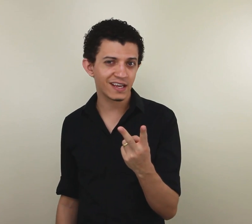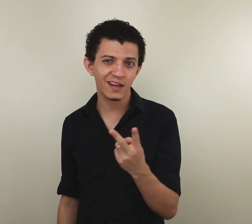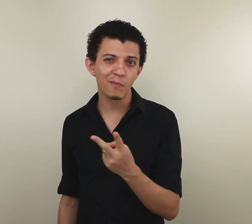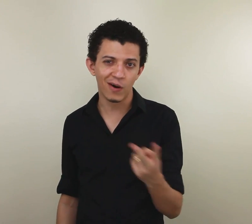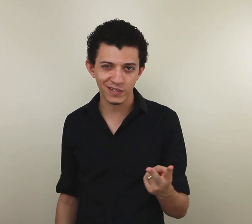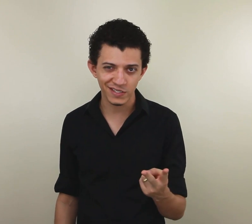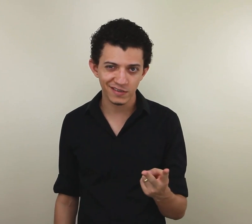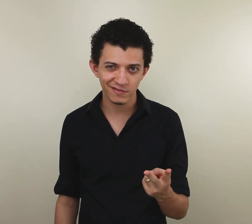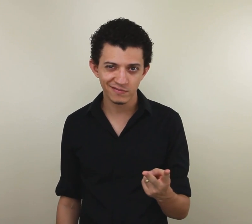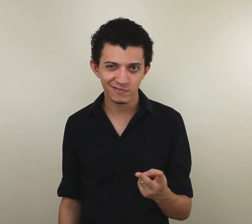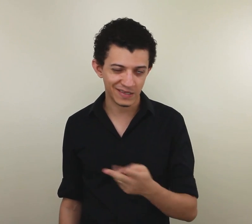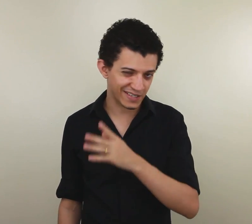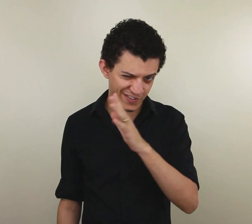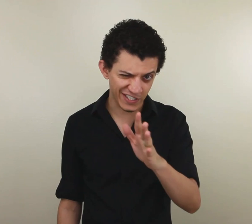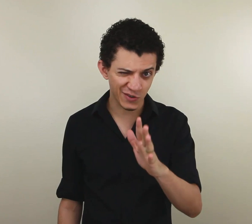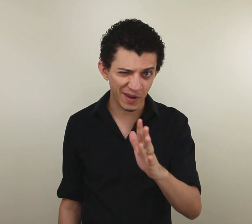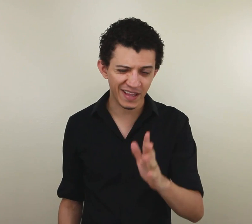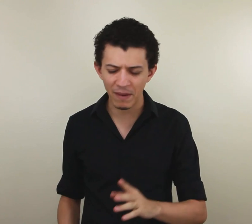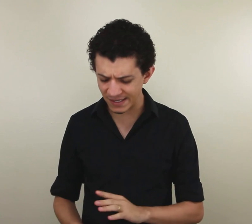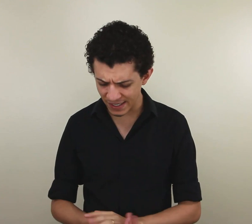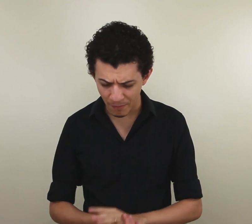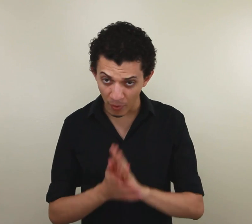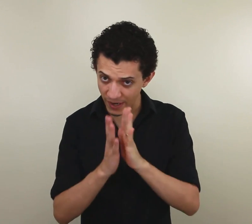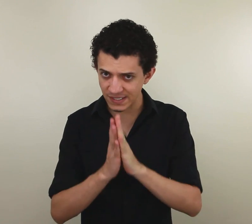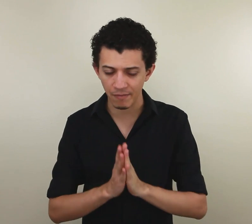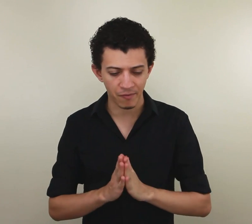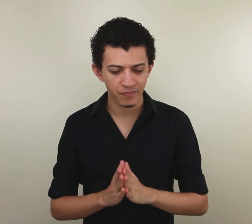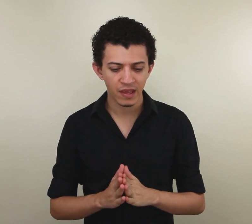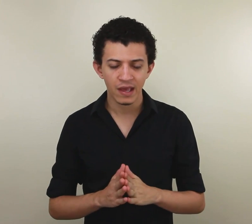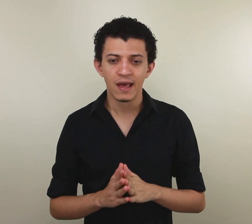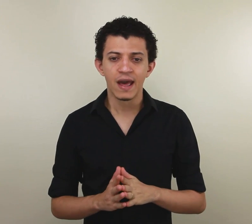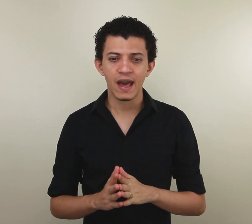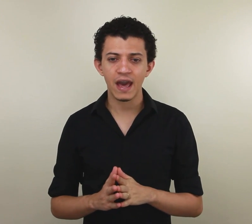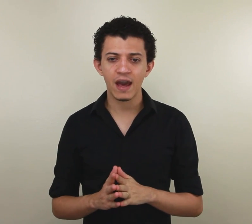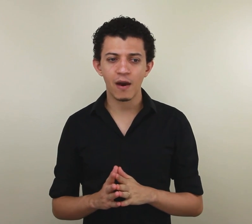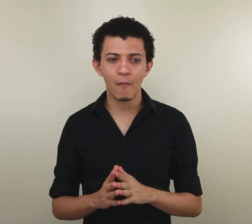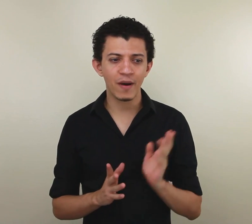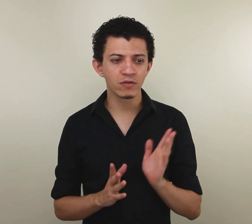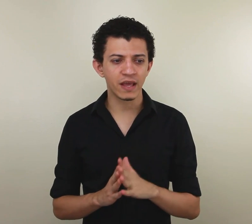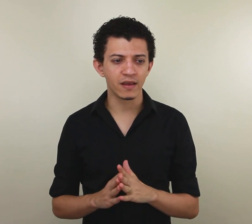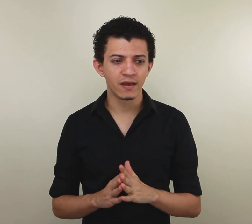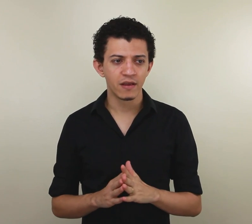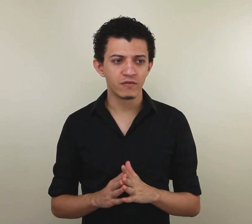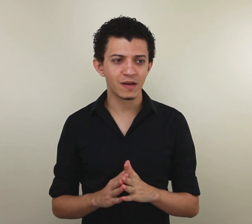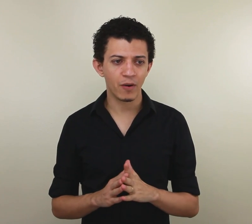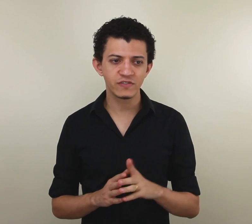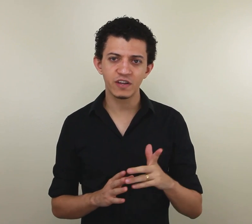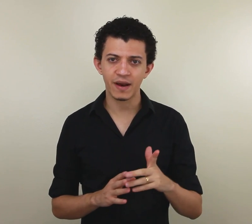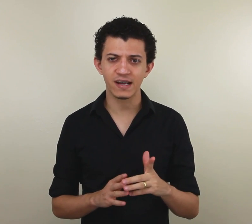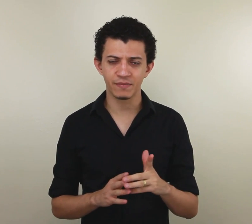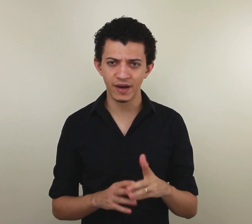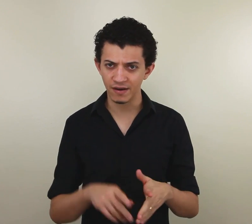que não pode. Mas você vai descobrir que tem mais aqui. Por exemplo, eu perguntei, você pode vir na minha casa amanhã?